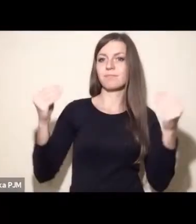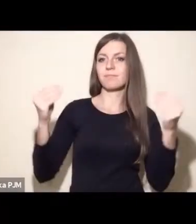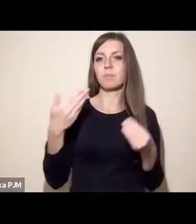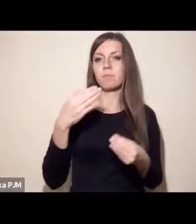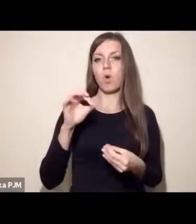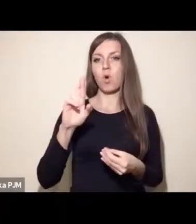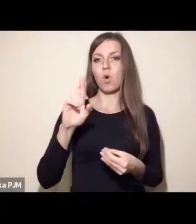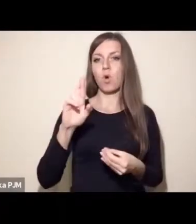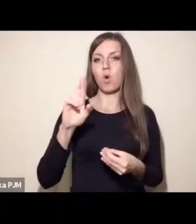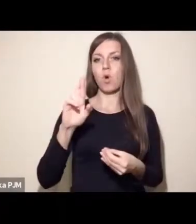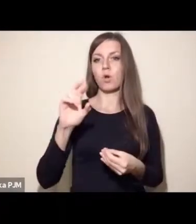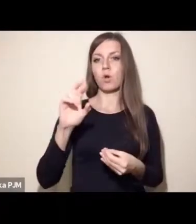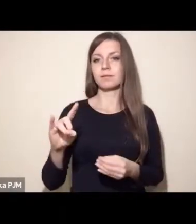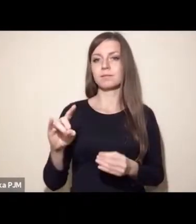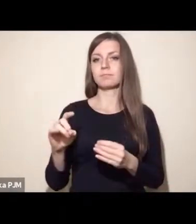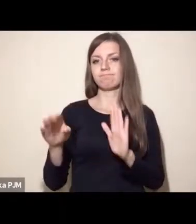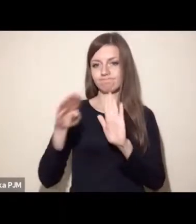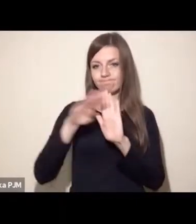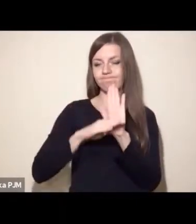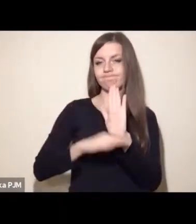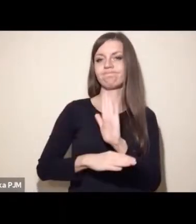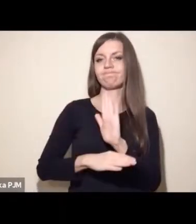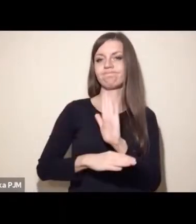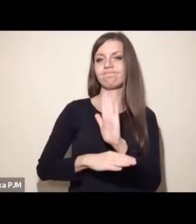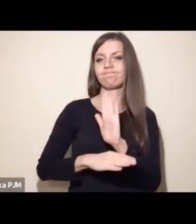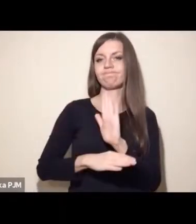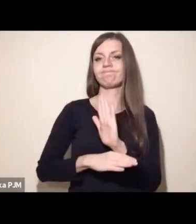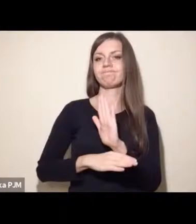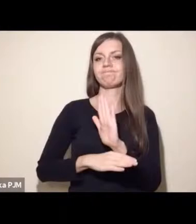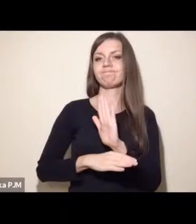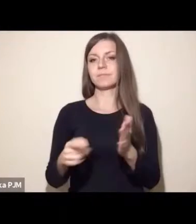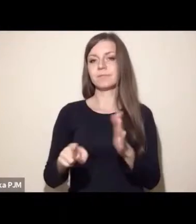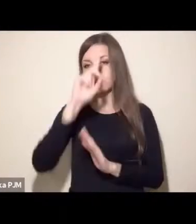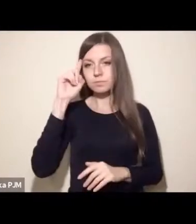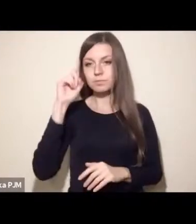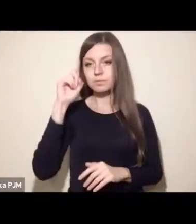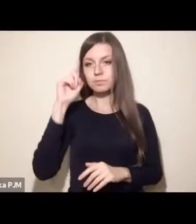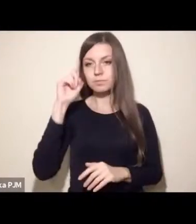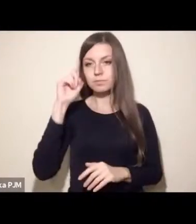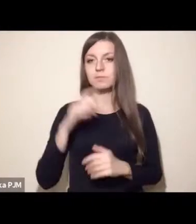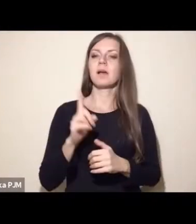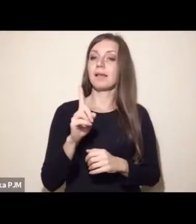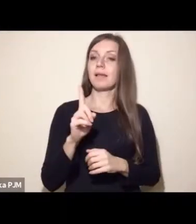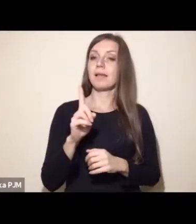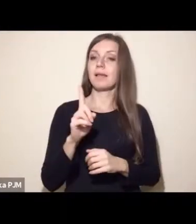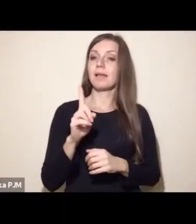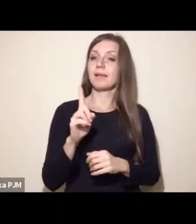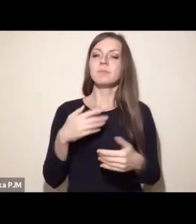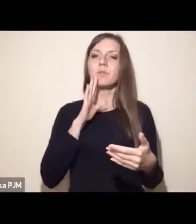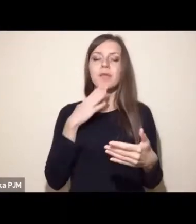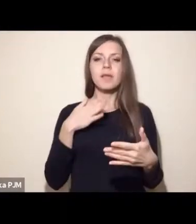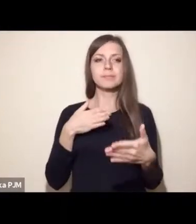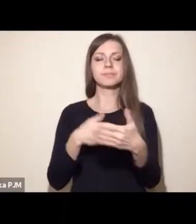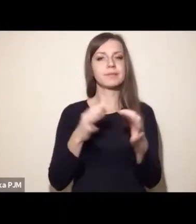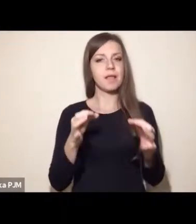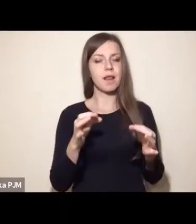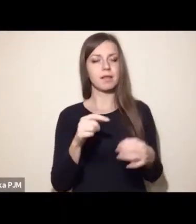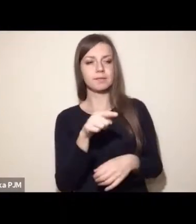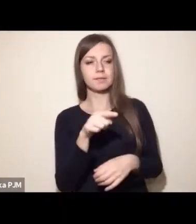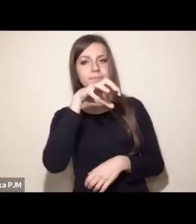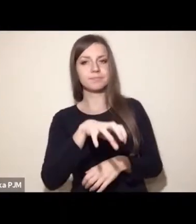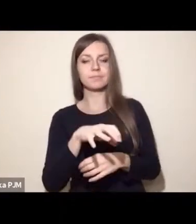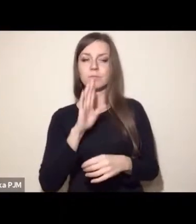Ten postęp trafił na granicę garczunku, która jest trudna do przekroczenia,